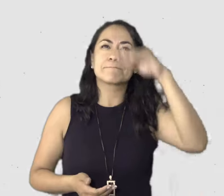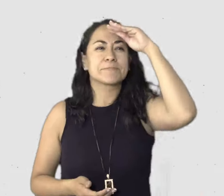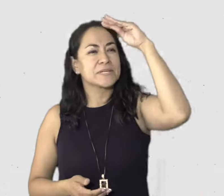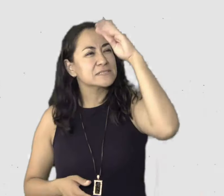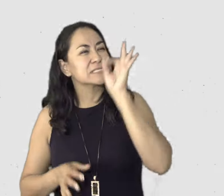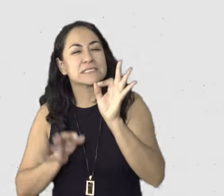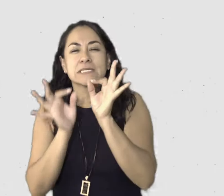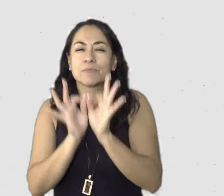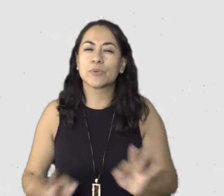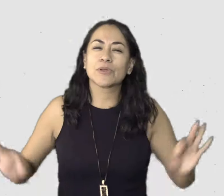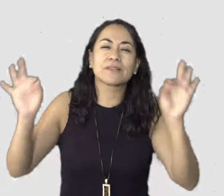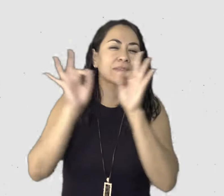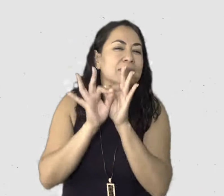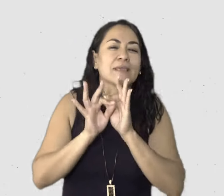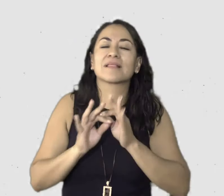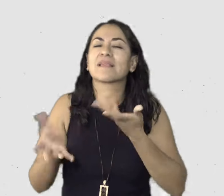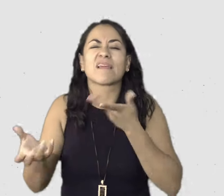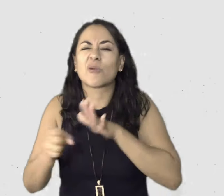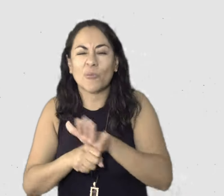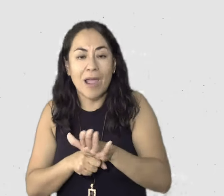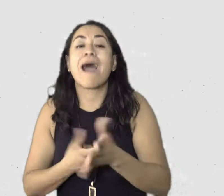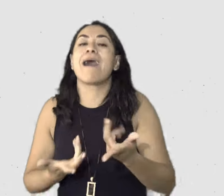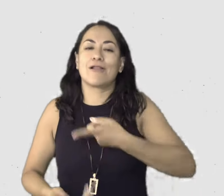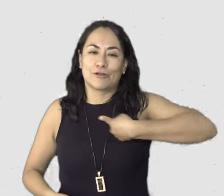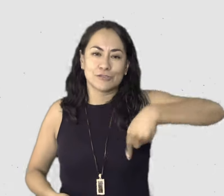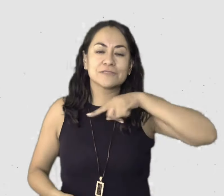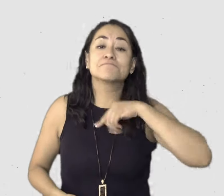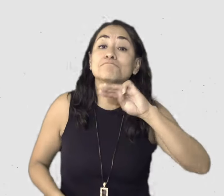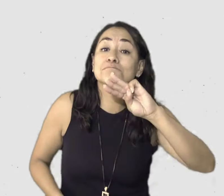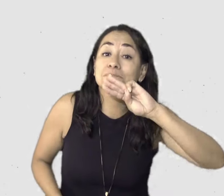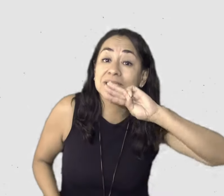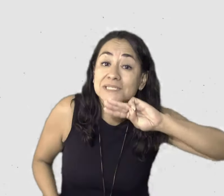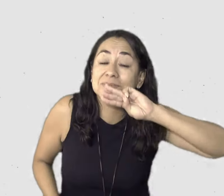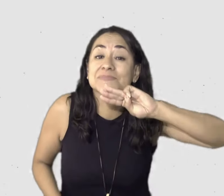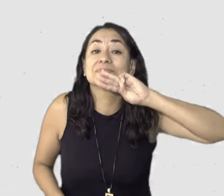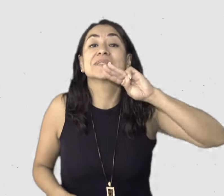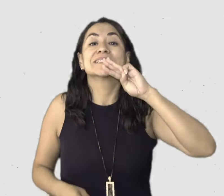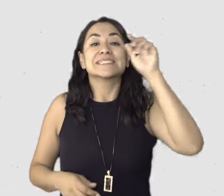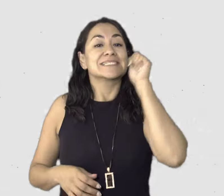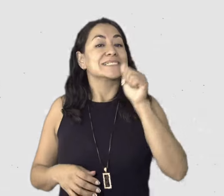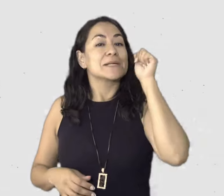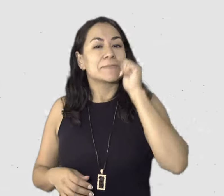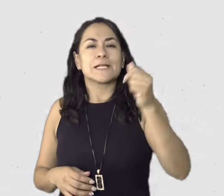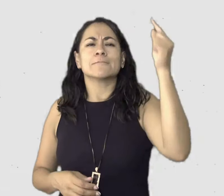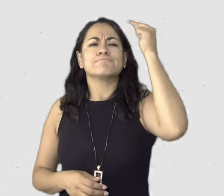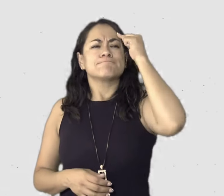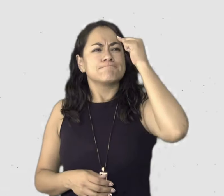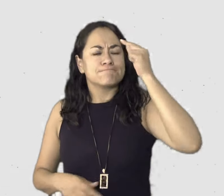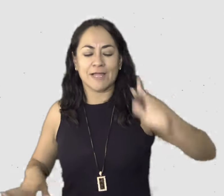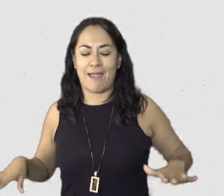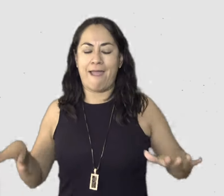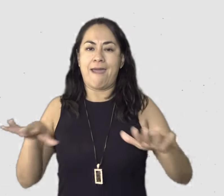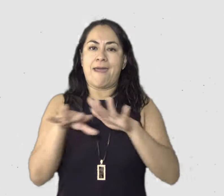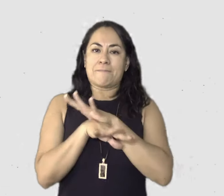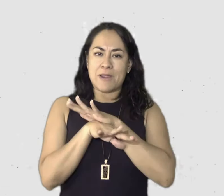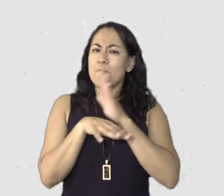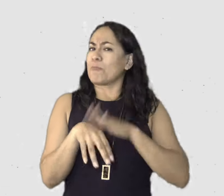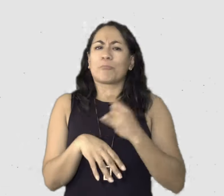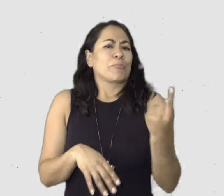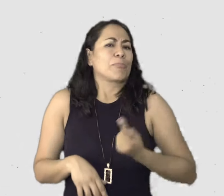capítulos es seguir enseñando que como mamás tenemos que dejar de hablar como desde el juicio, desde la expectativa de que todos tendrían que